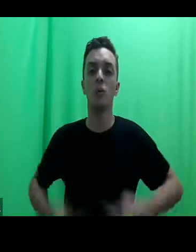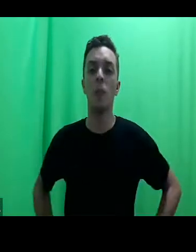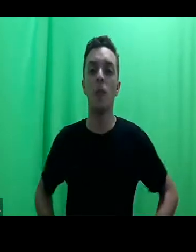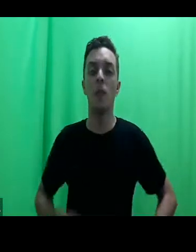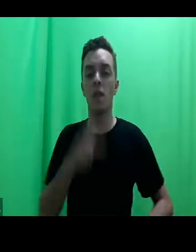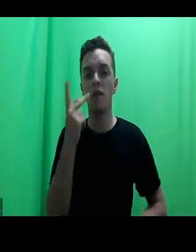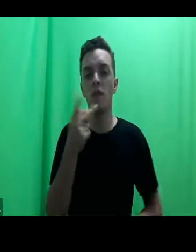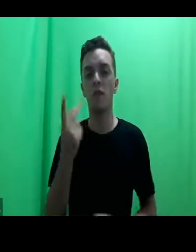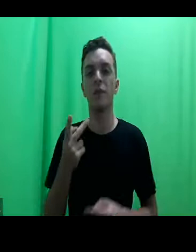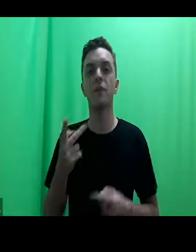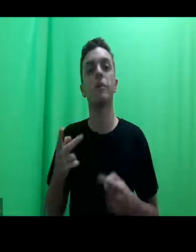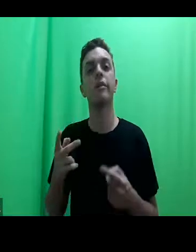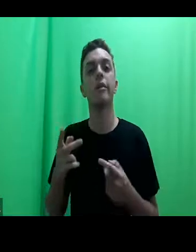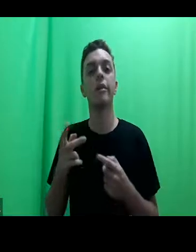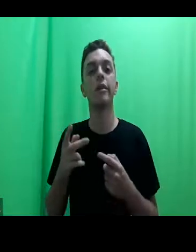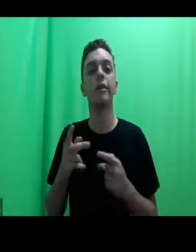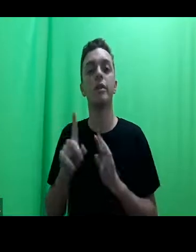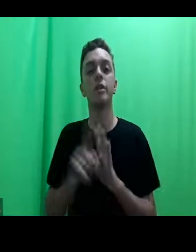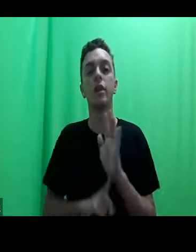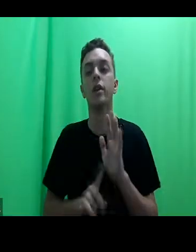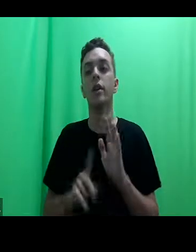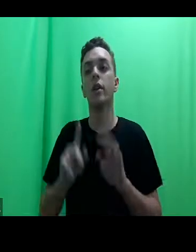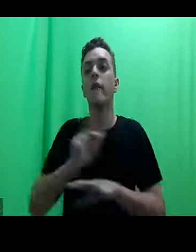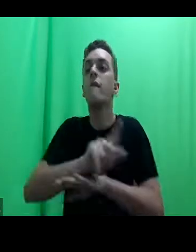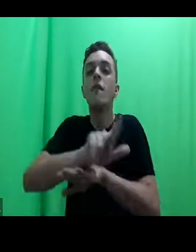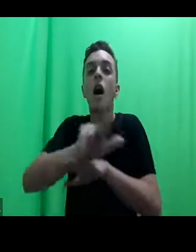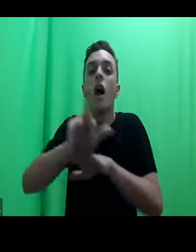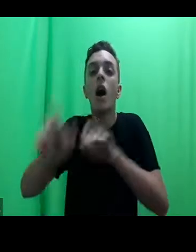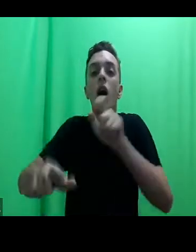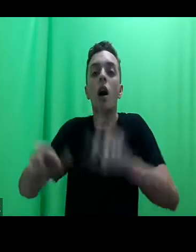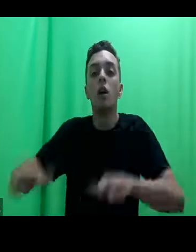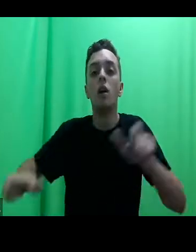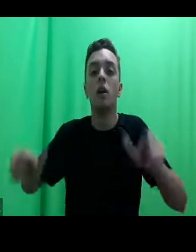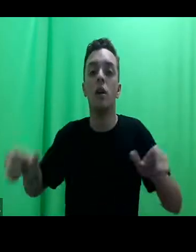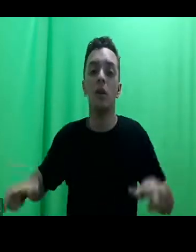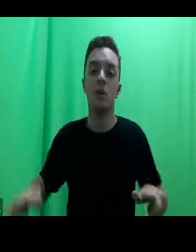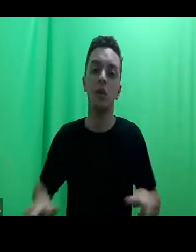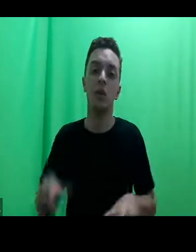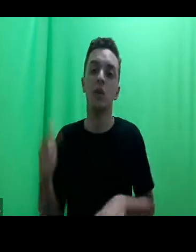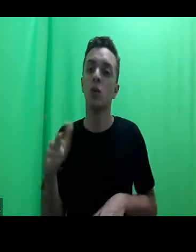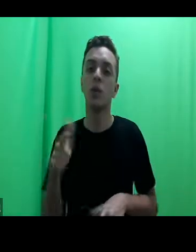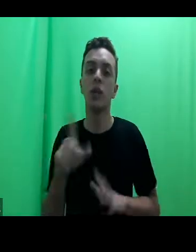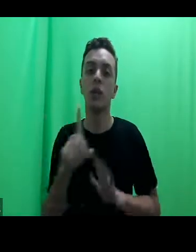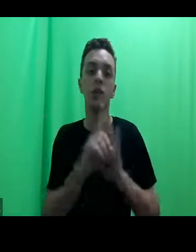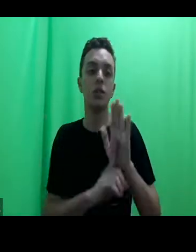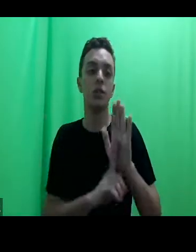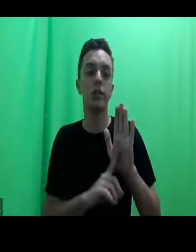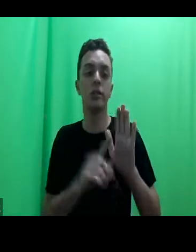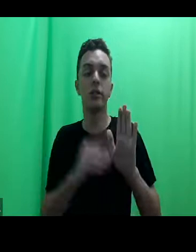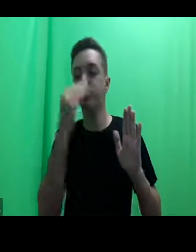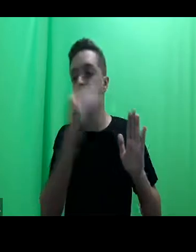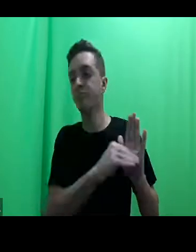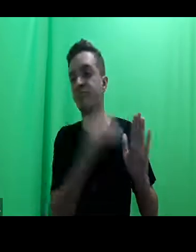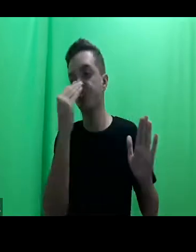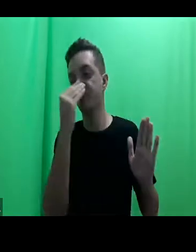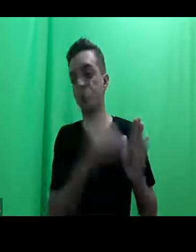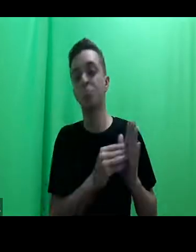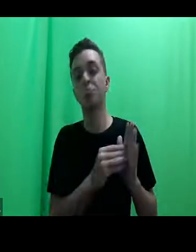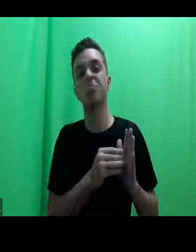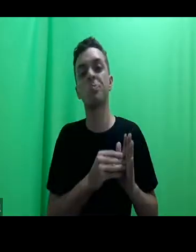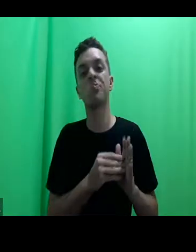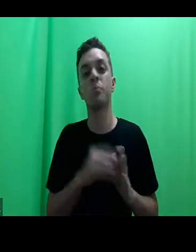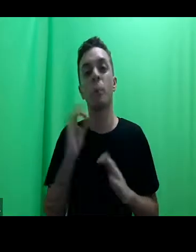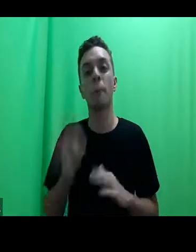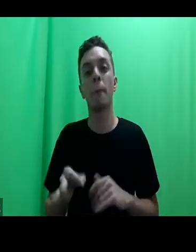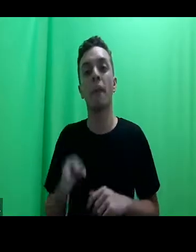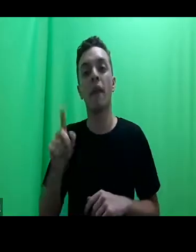vários sujeitos que não têm seus direitos reconhecidos ou aplicados. Em geral,